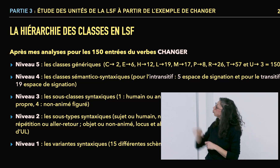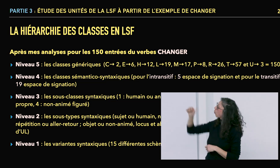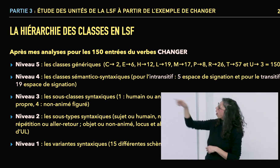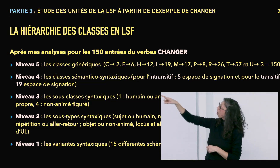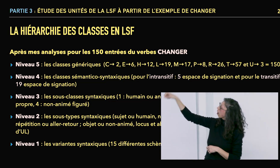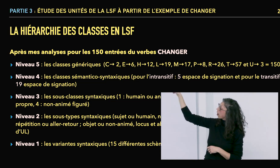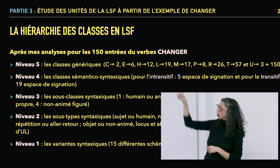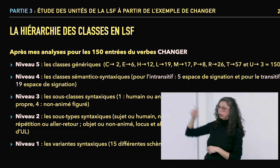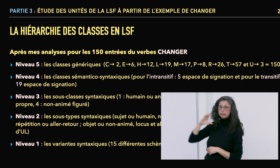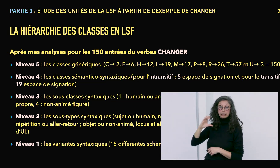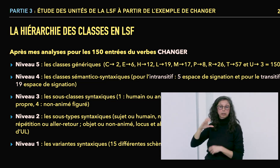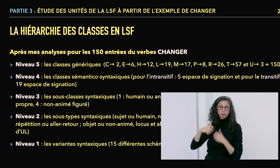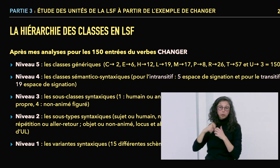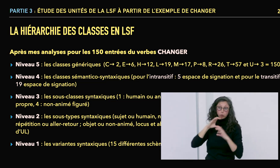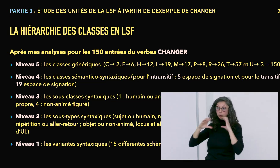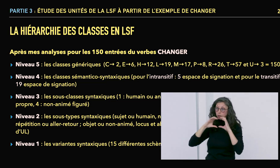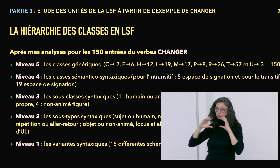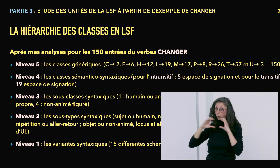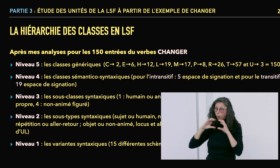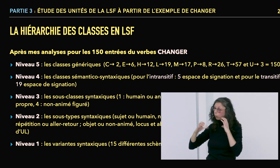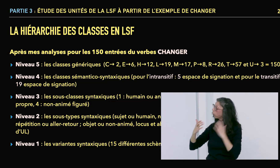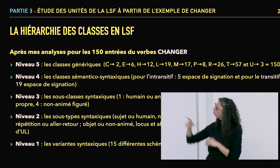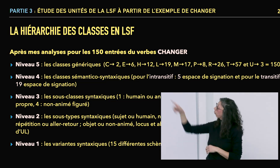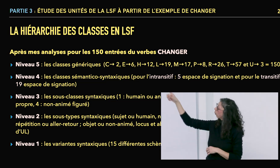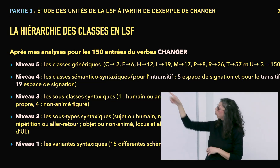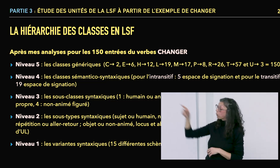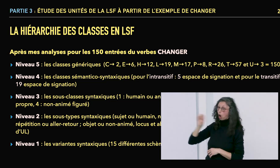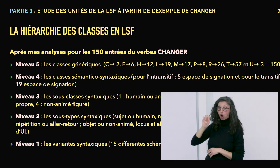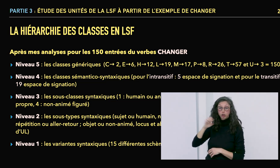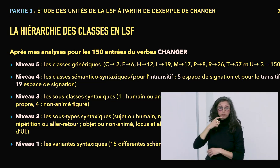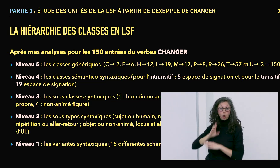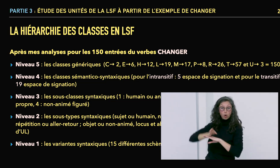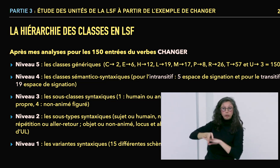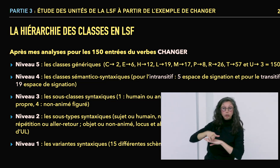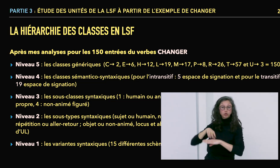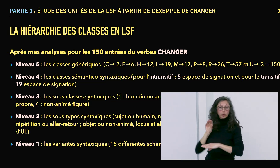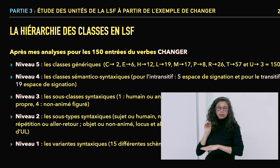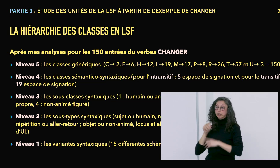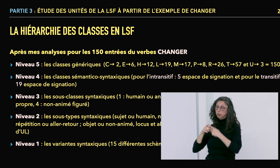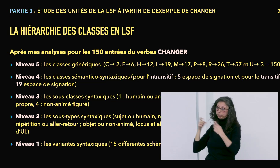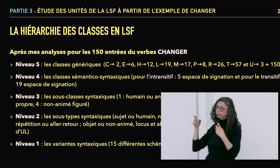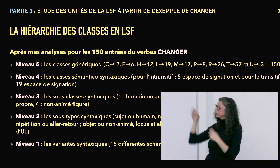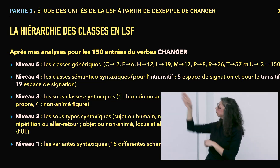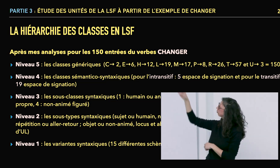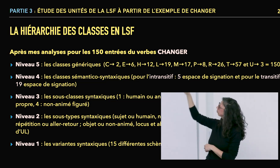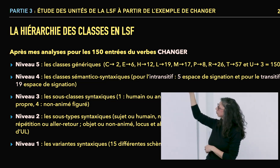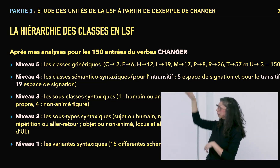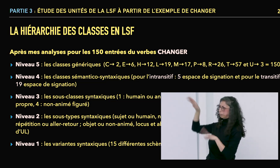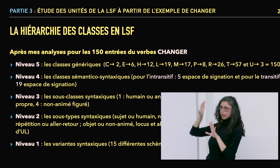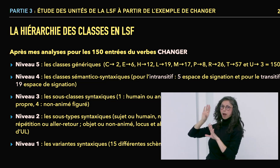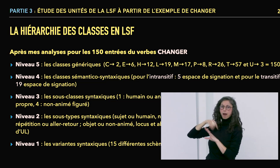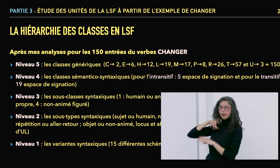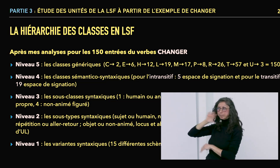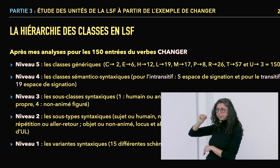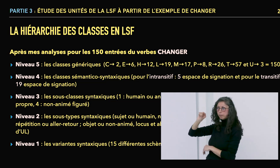le français et j'ai essayé de la transposer pour la langue des signes. Donc, le C veut dire communication dans le niveau 5. Le E, c'est le choix de l